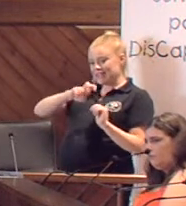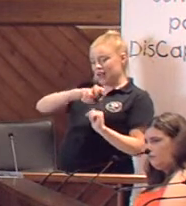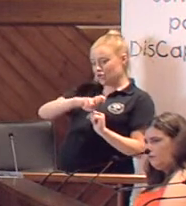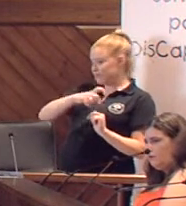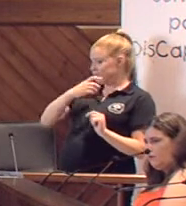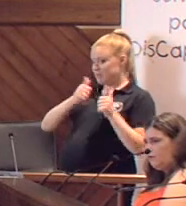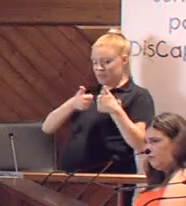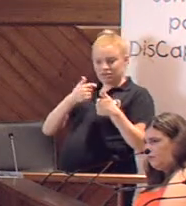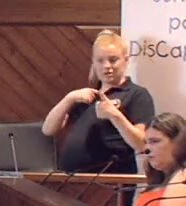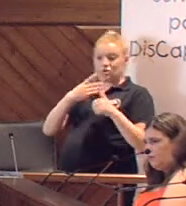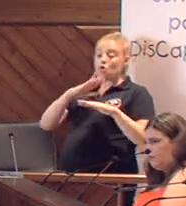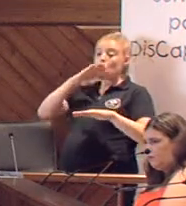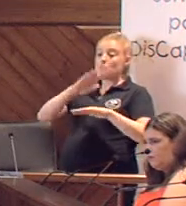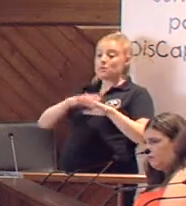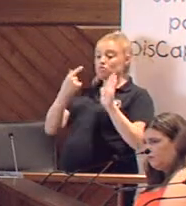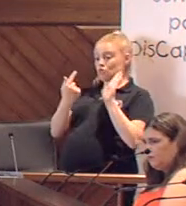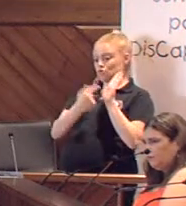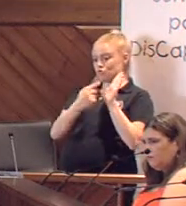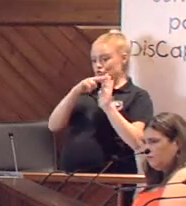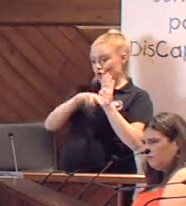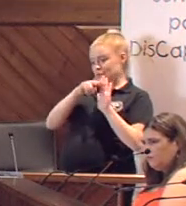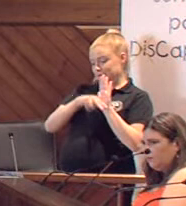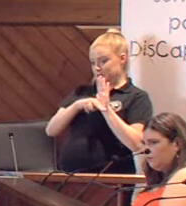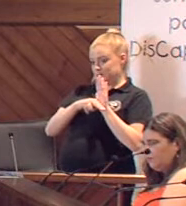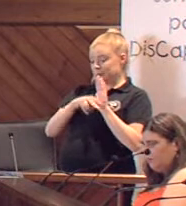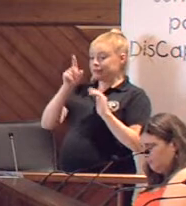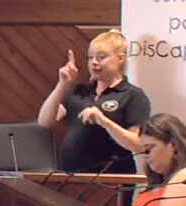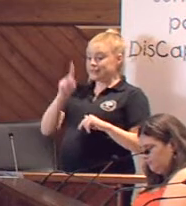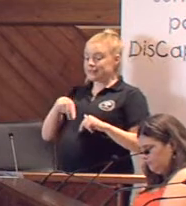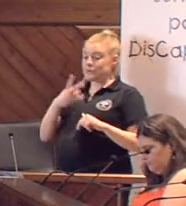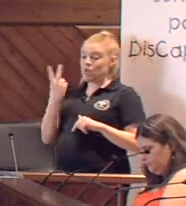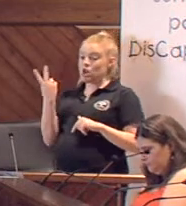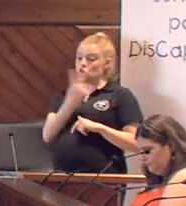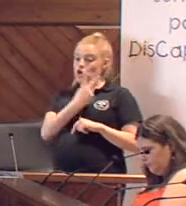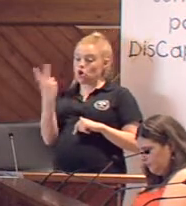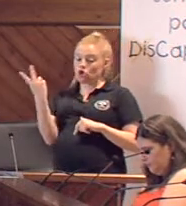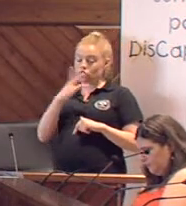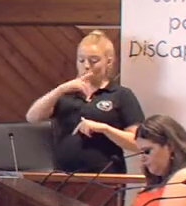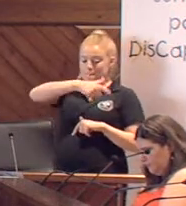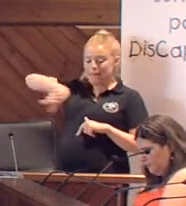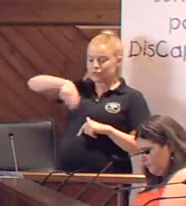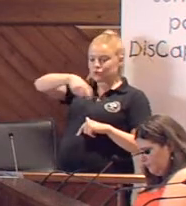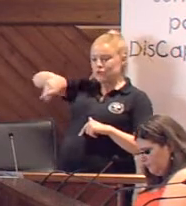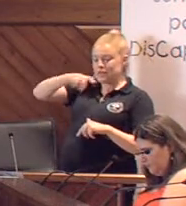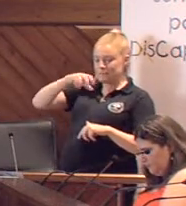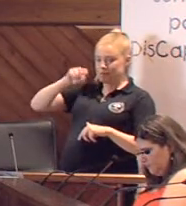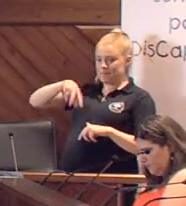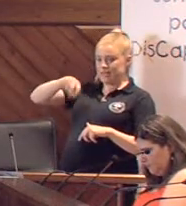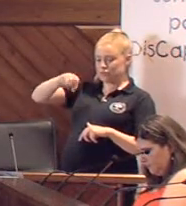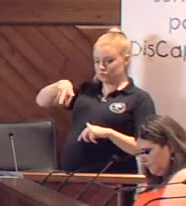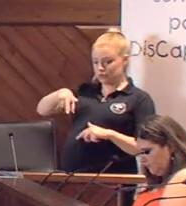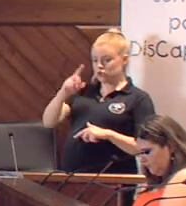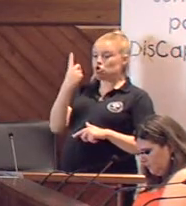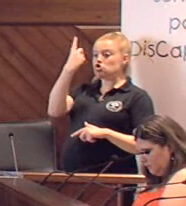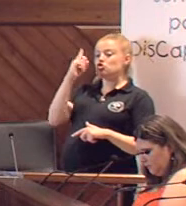vigente, así como que las mismas estén dispuestas en ambos lados de los pasos de peatones y no tan solo en uno de ellos,